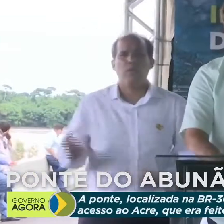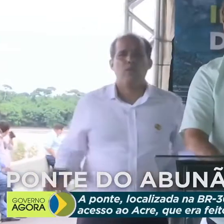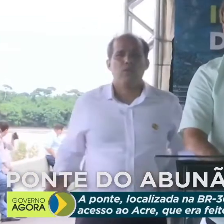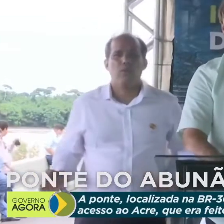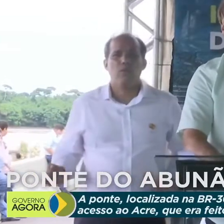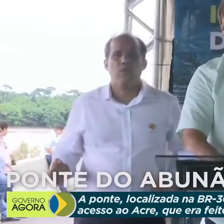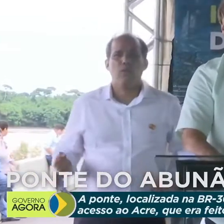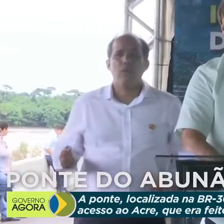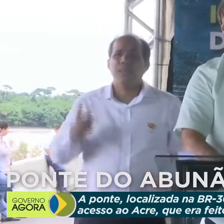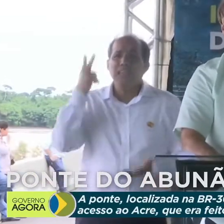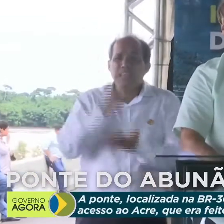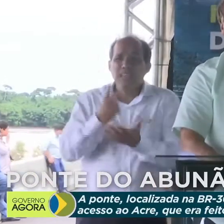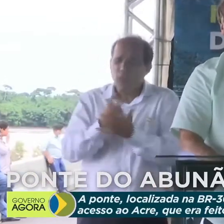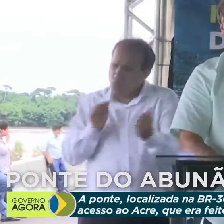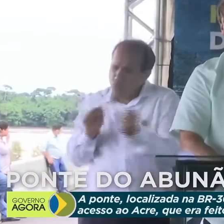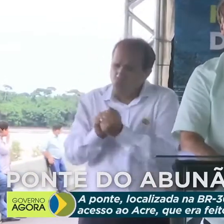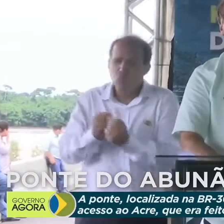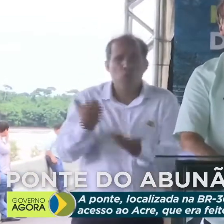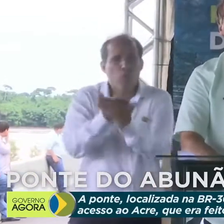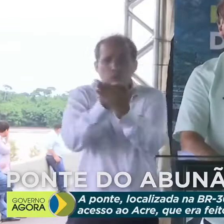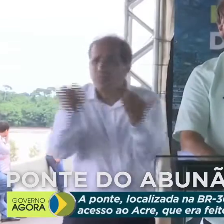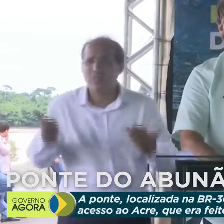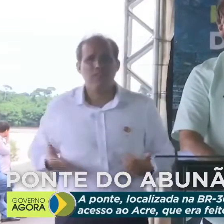Sempre estive ao lado de vocês.